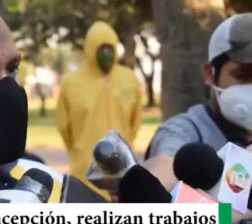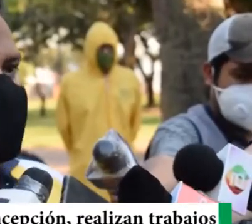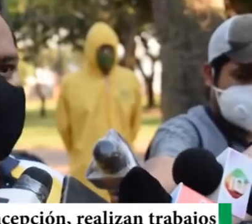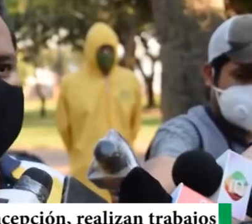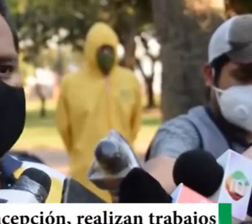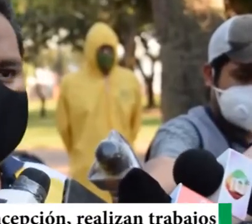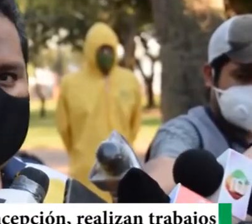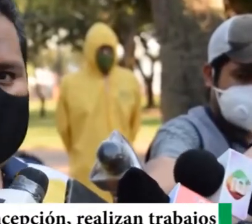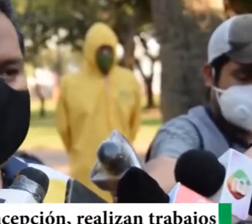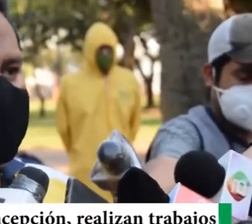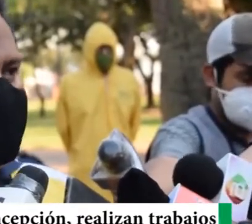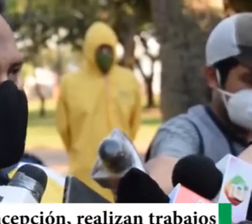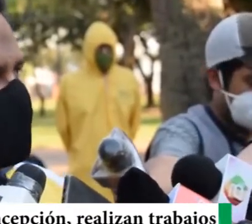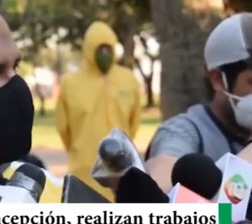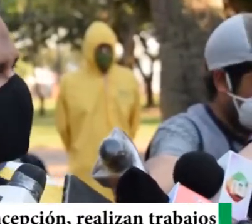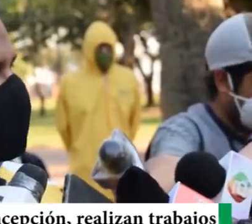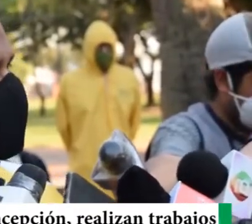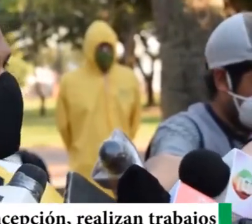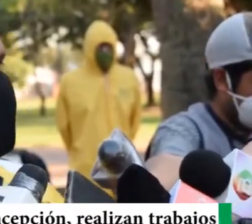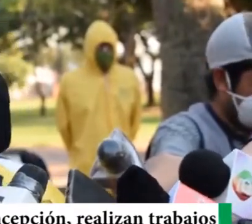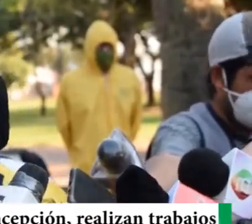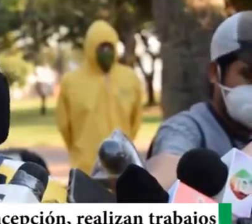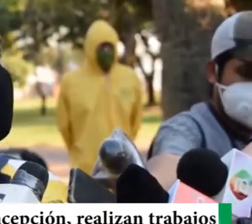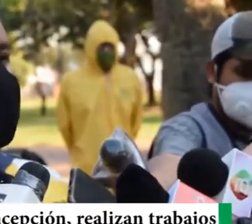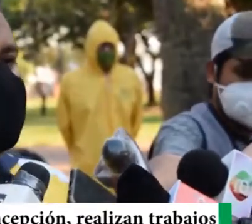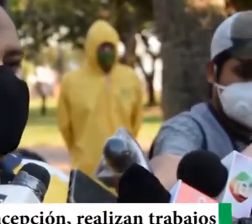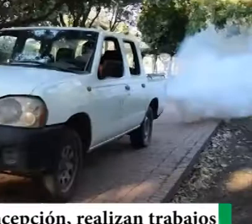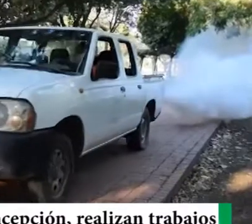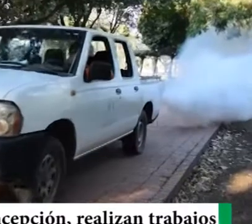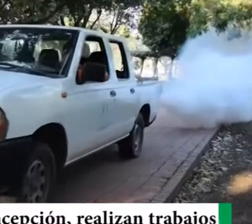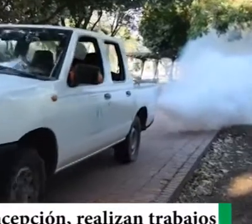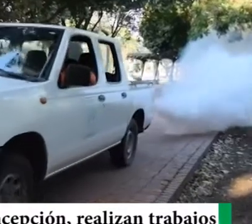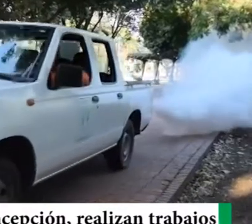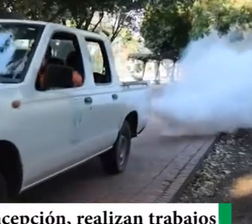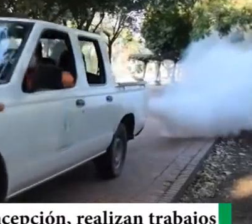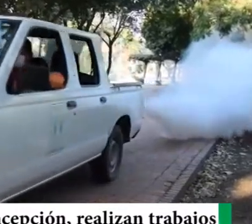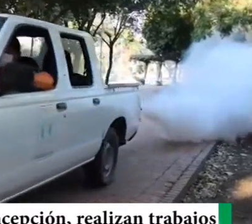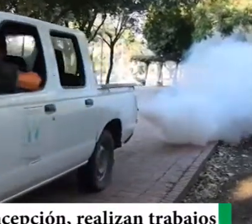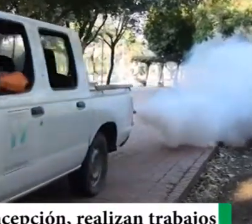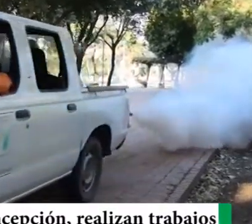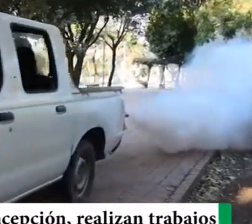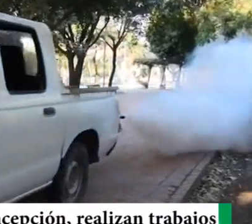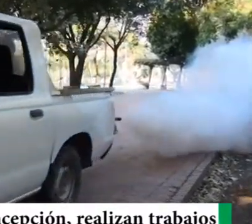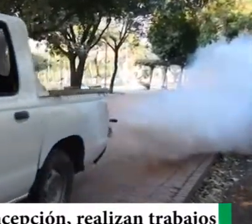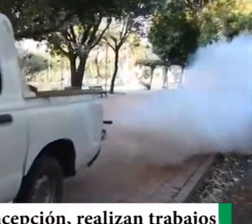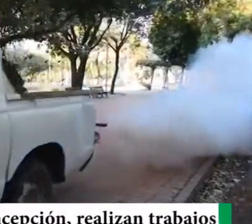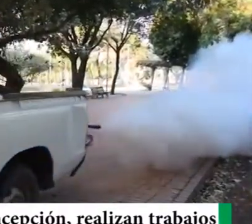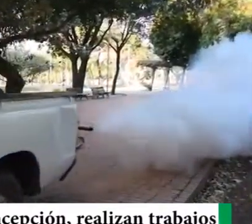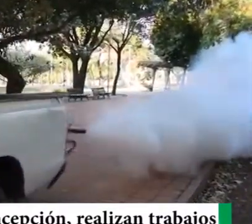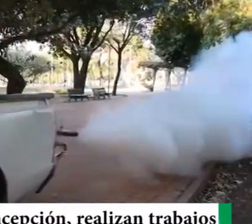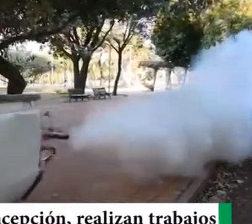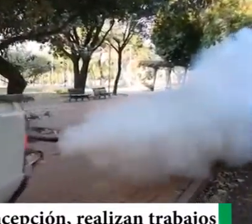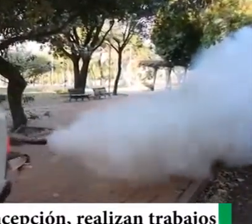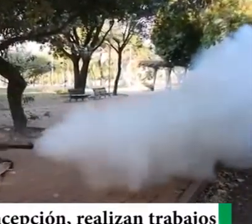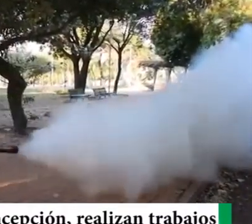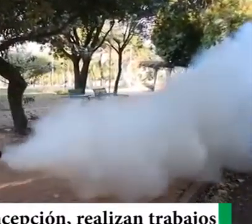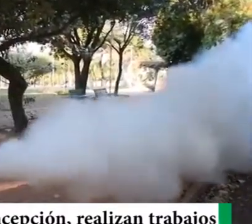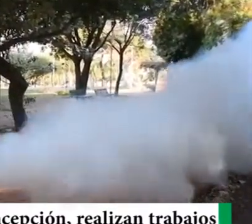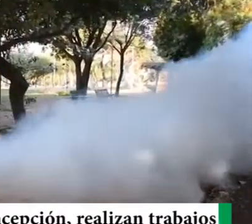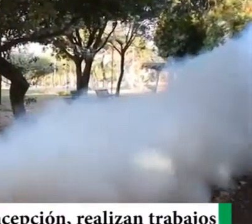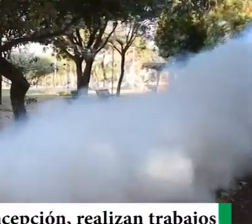que está totalmente, presentada, las rejas, en este caso, y los fines de semana, solamente las aperturan, para que puedan, ingresar a estos sectores.